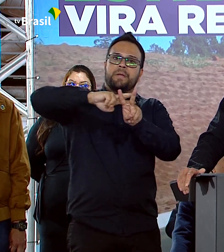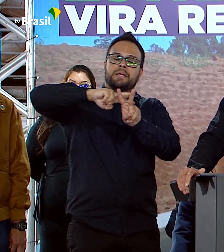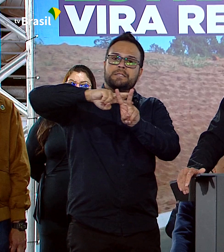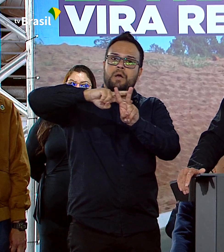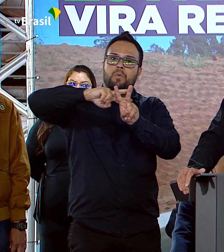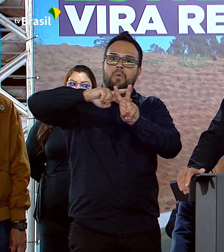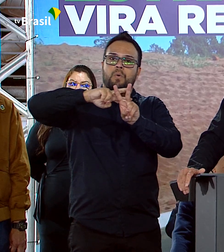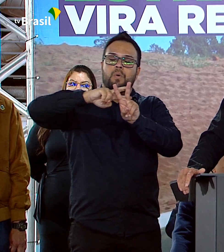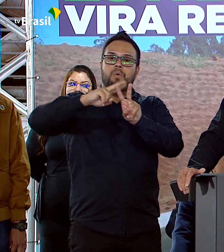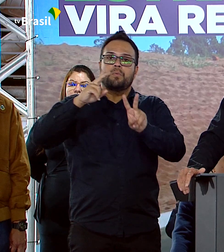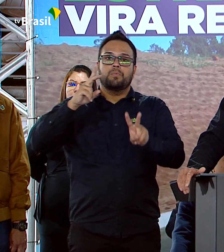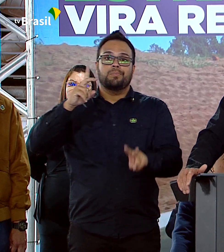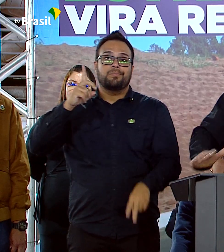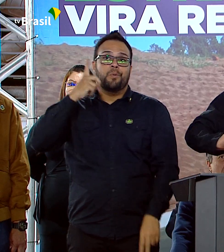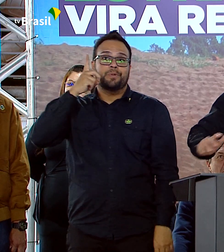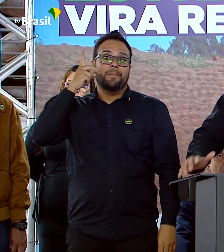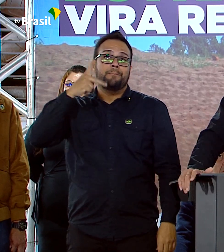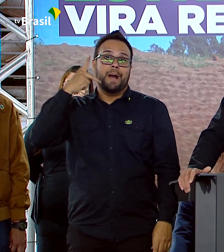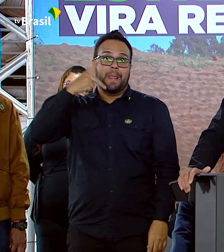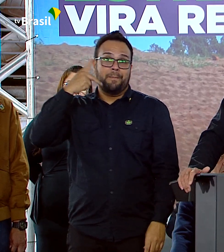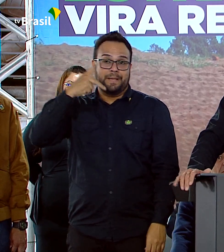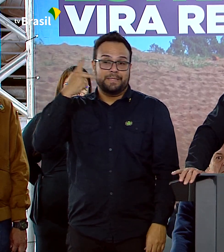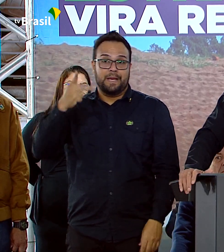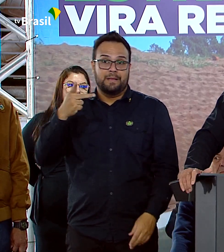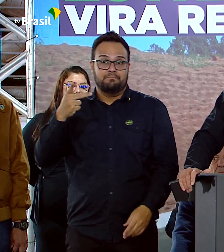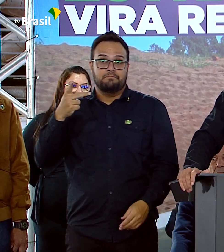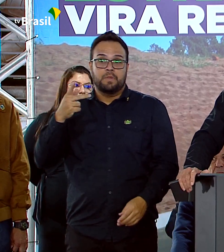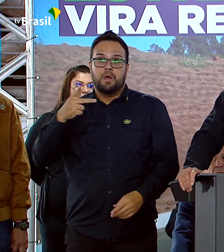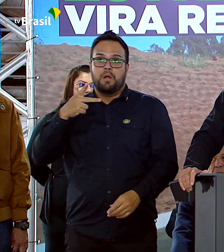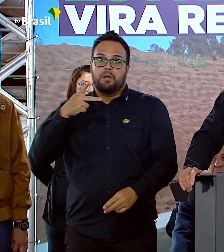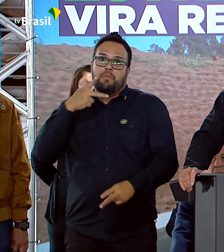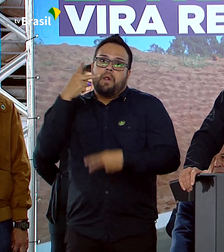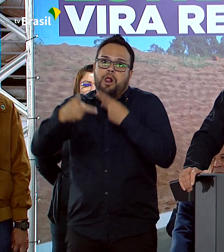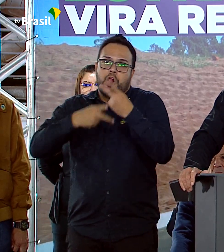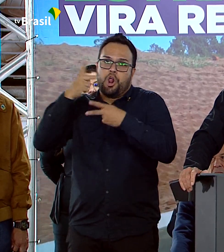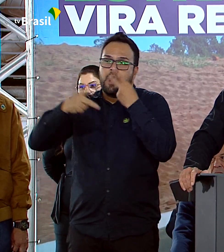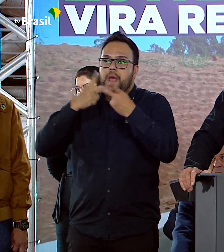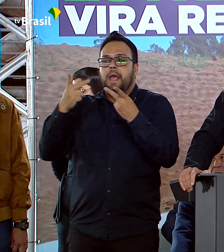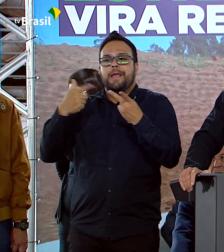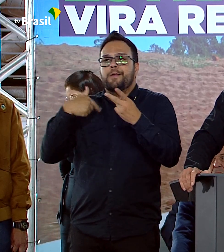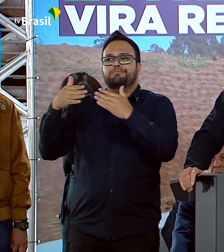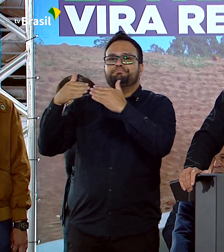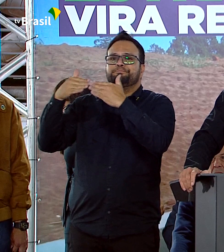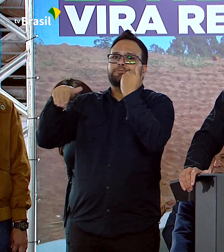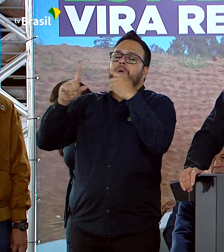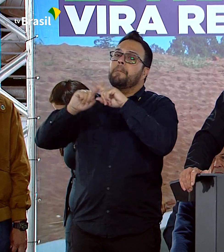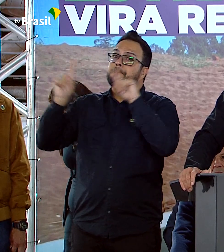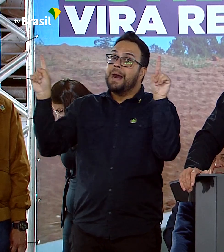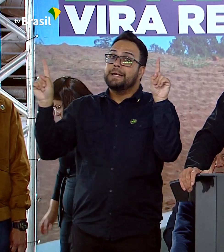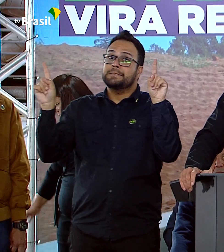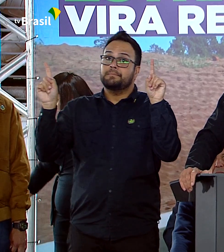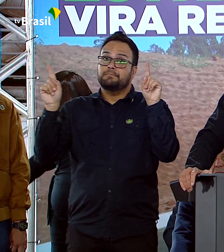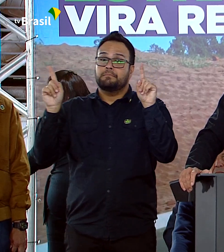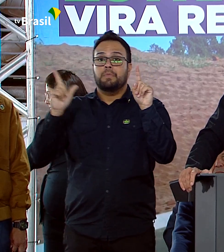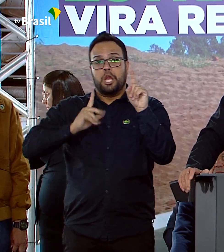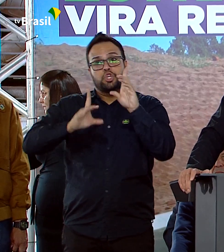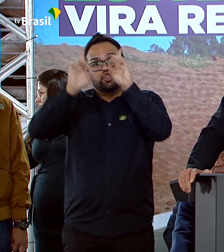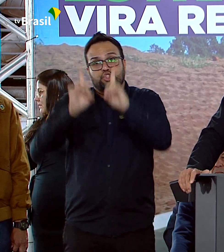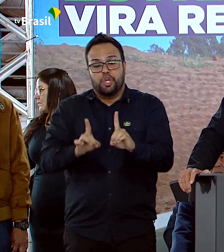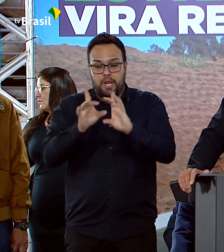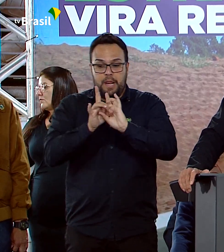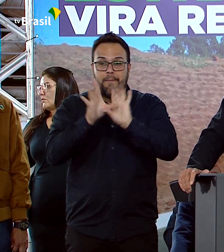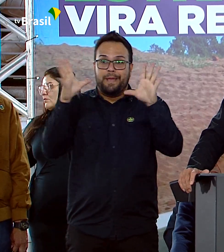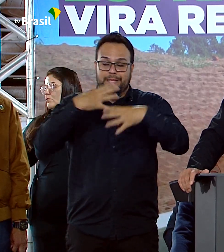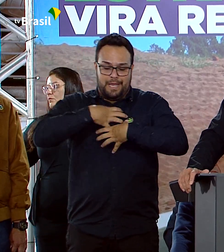por ter falado algo que eu não gostaria de ouvir. Mas a liberdade de expressão ou